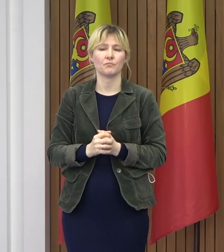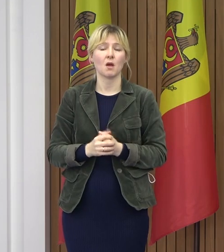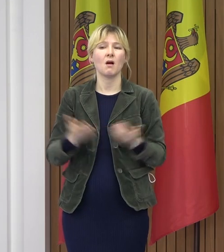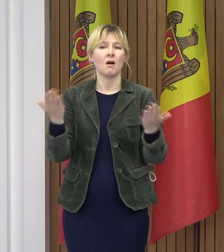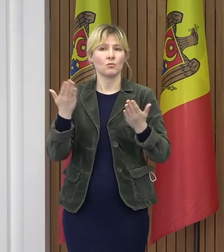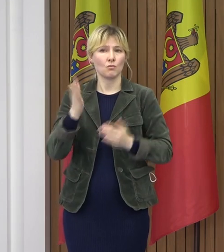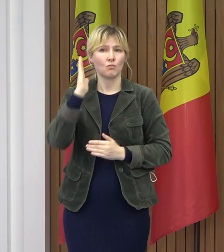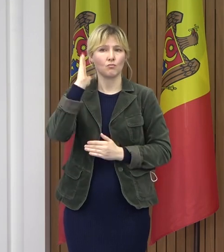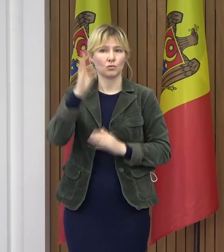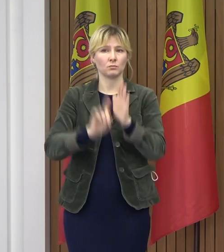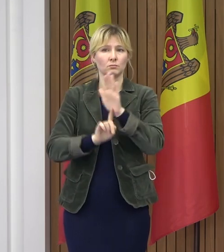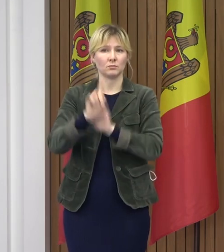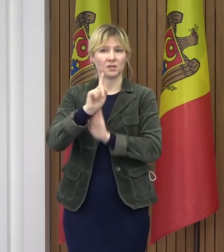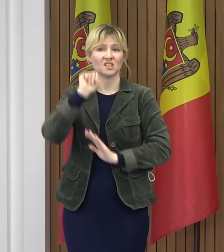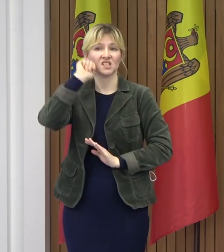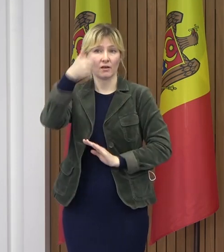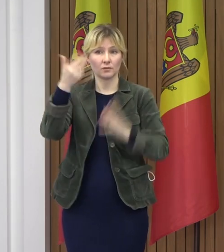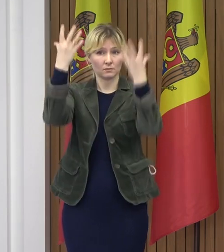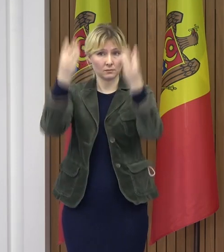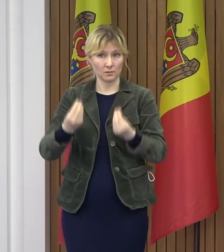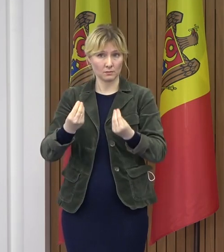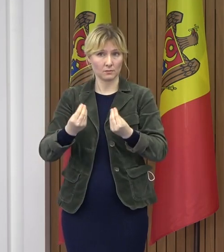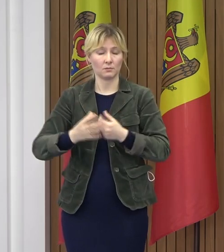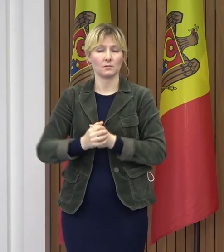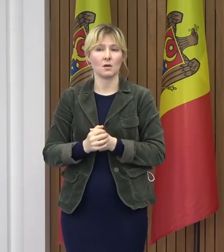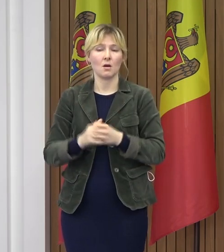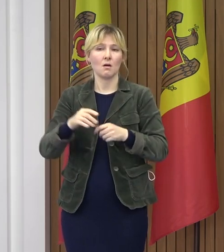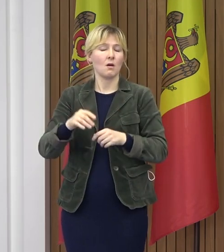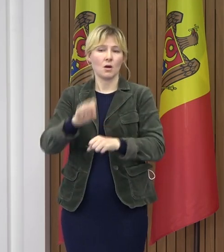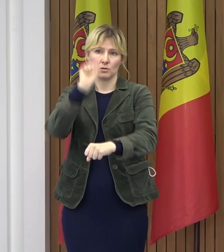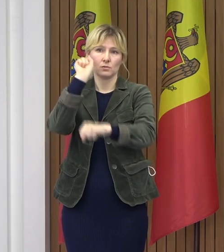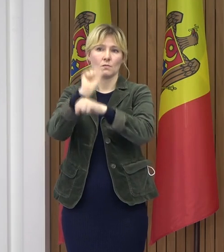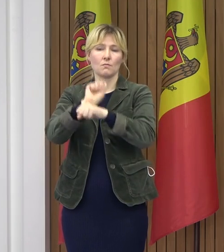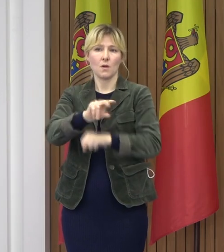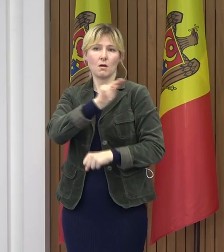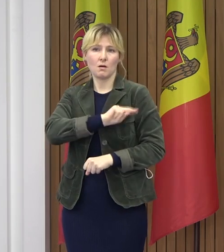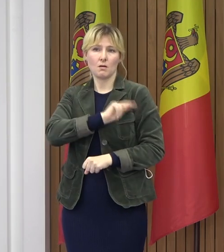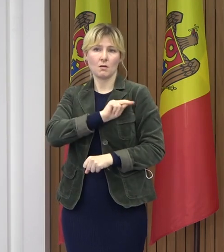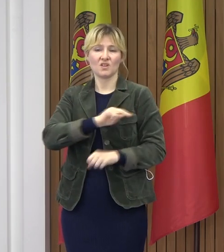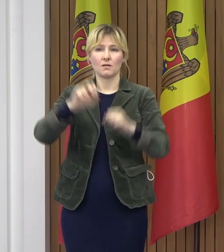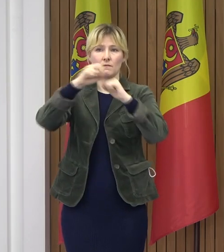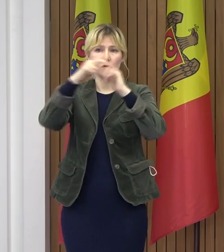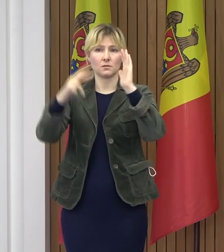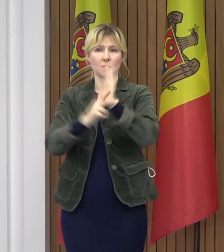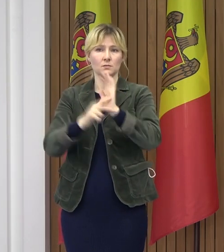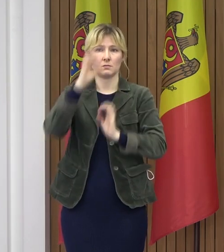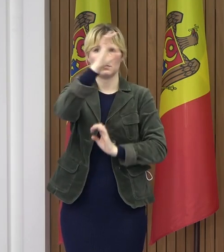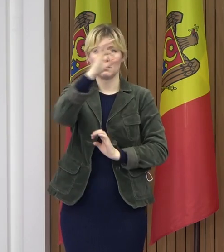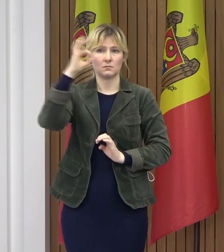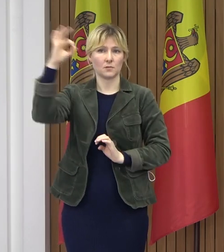care urmează, începând cu ziua de mâine, să-și înceteze programul de lucru la ora 18.00.